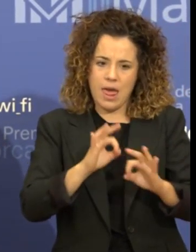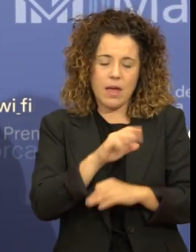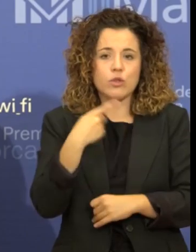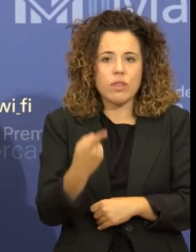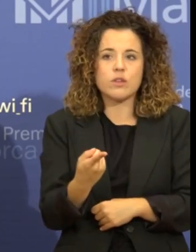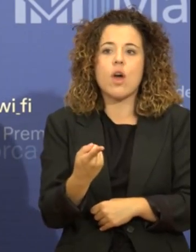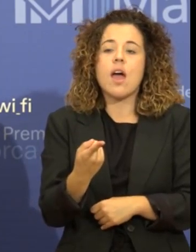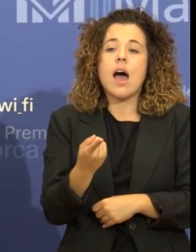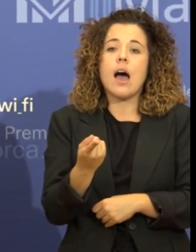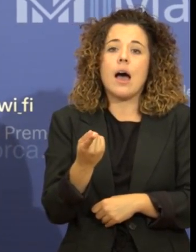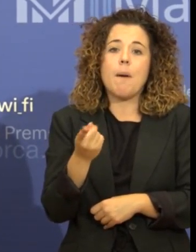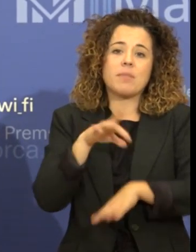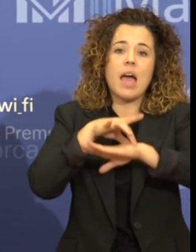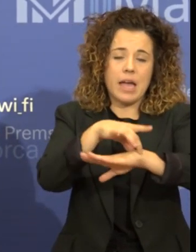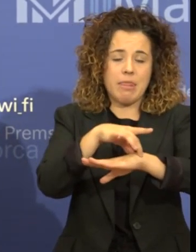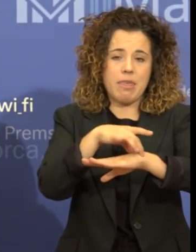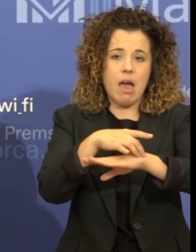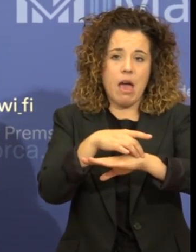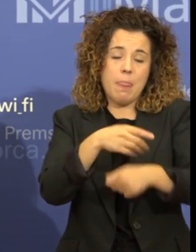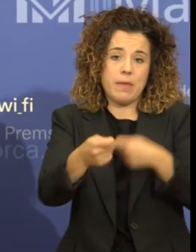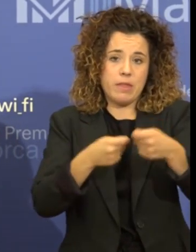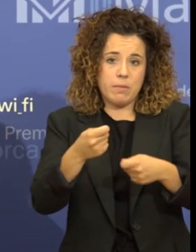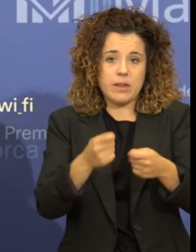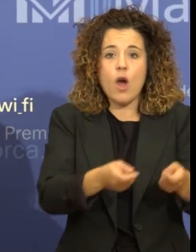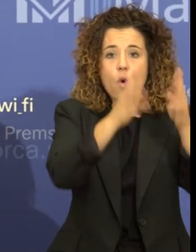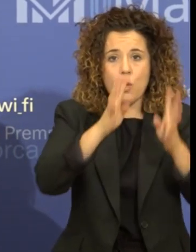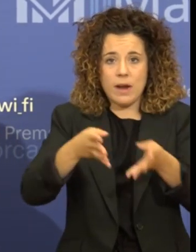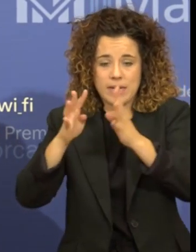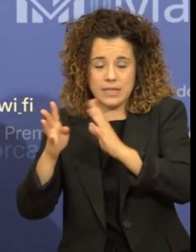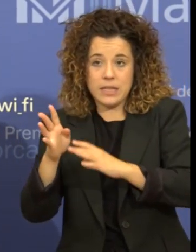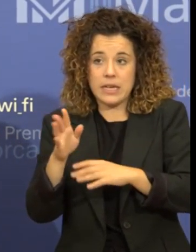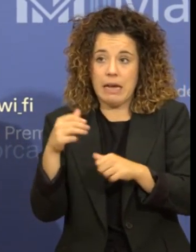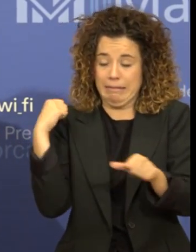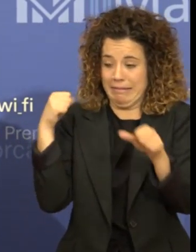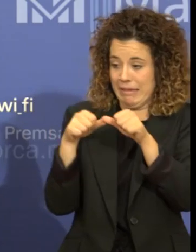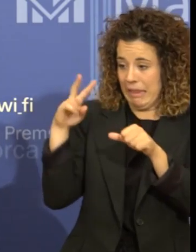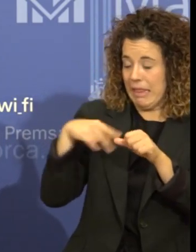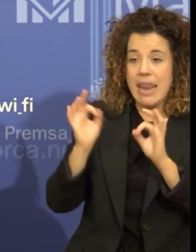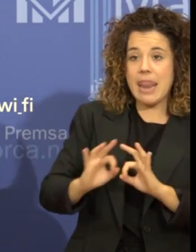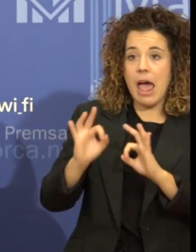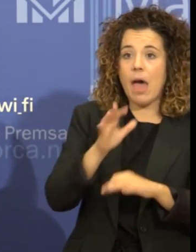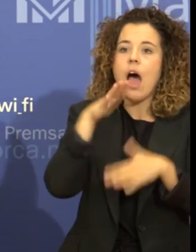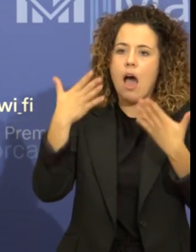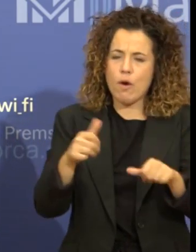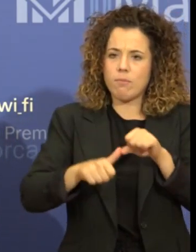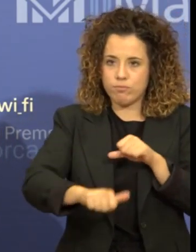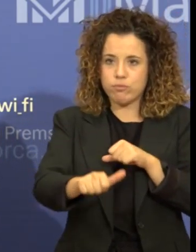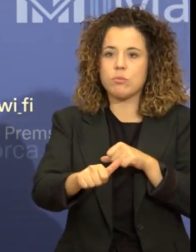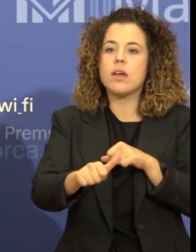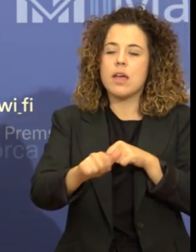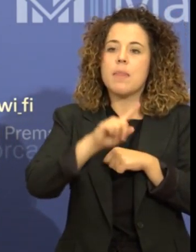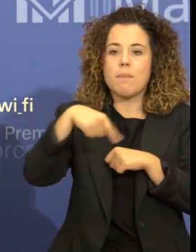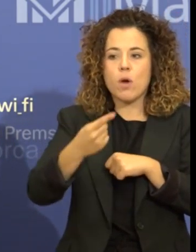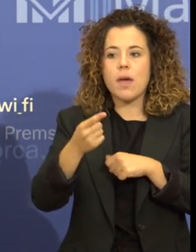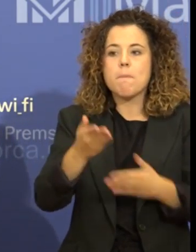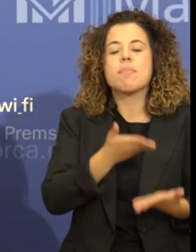'Agència de Disciplina Urbanística. Fins ara no es farà. Farem ser dades de territori i els passarem també a l'Agència